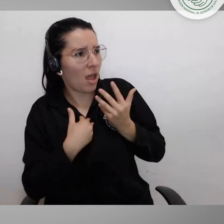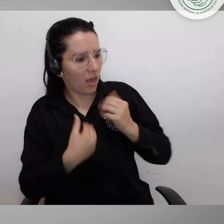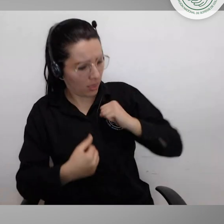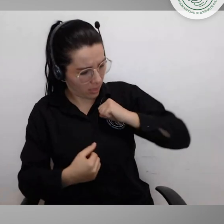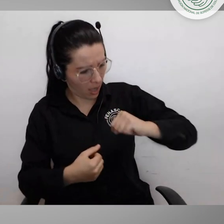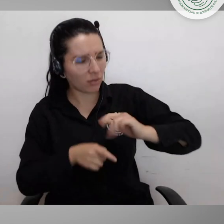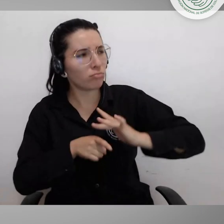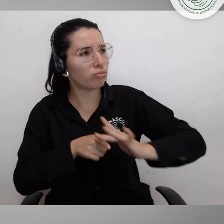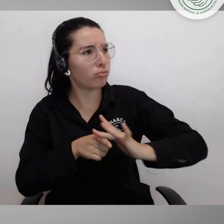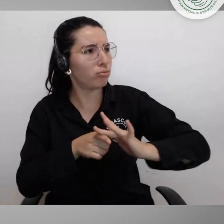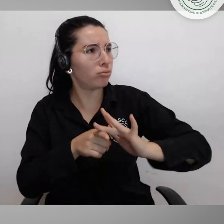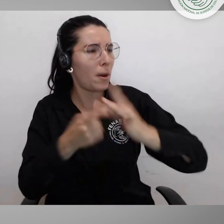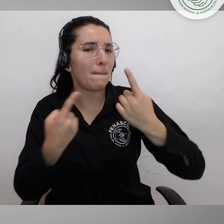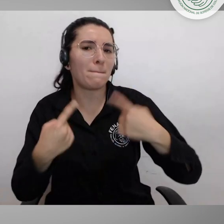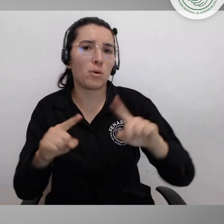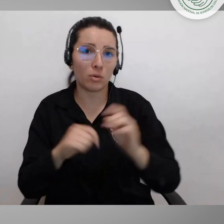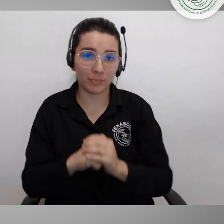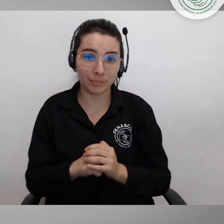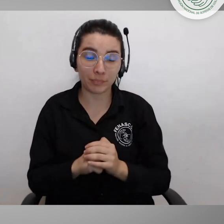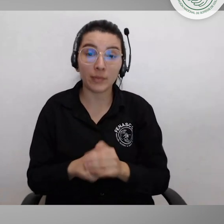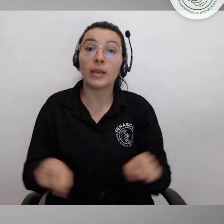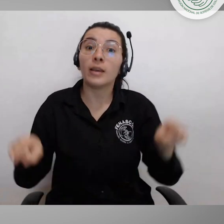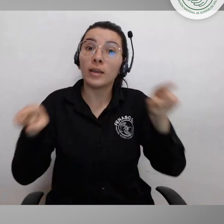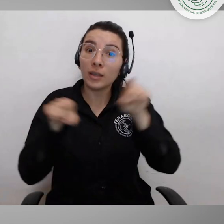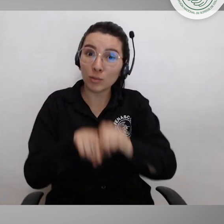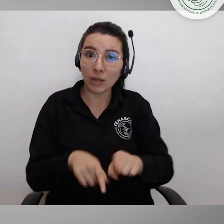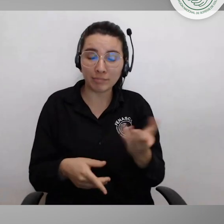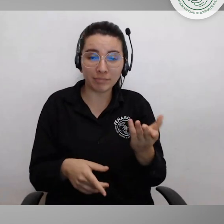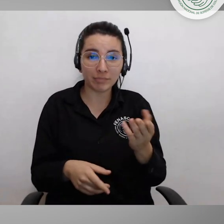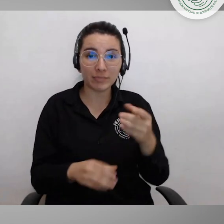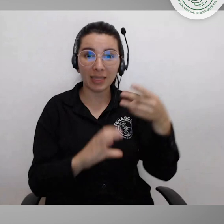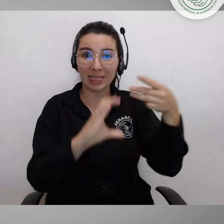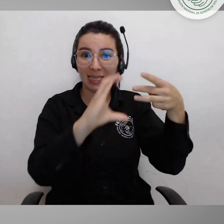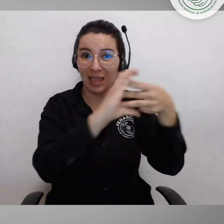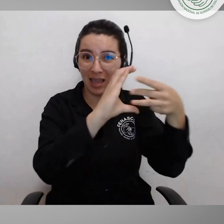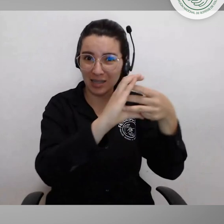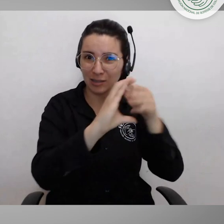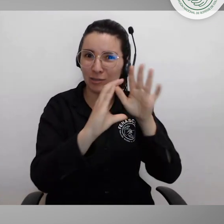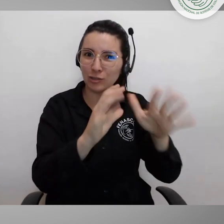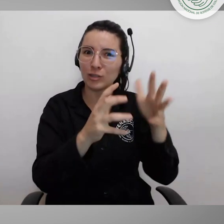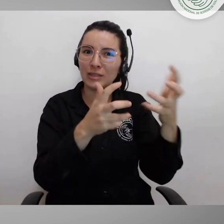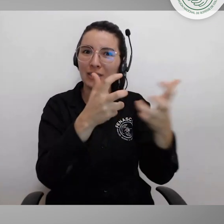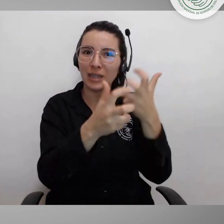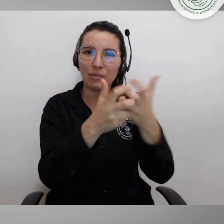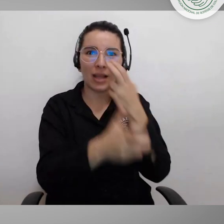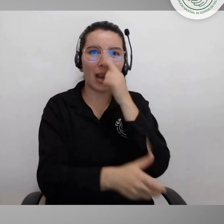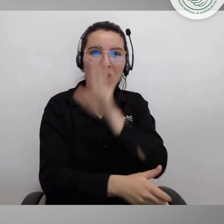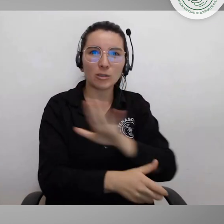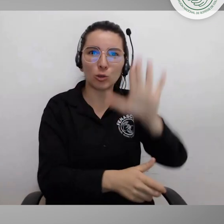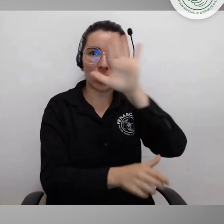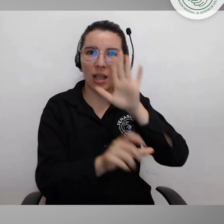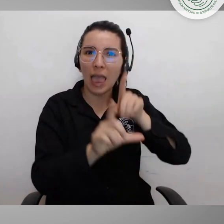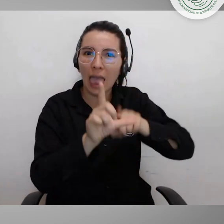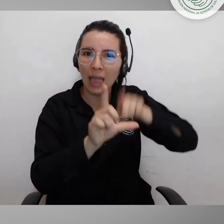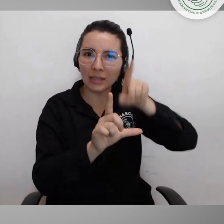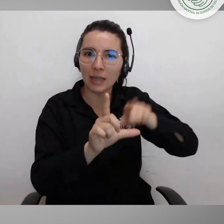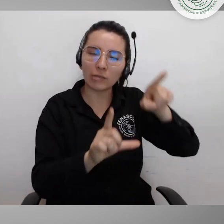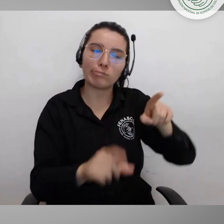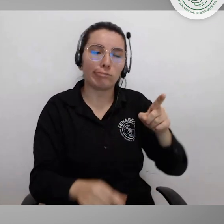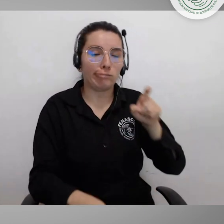necesitamos avanzar para garantizar los derechos de las personas con discapacidad. Igual con el DANE, si